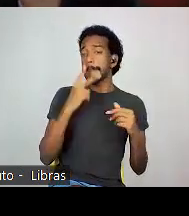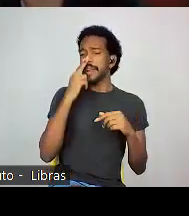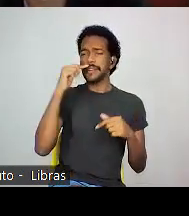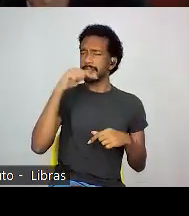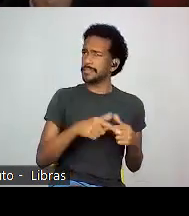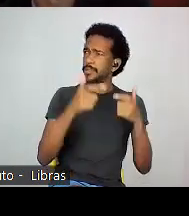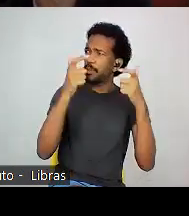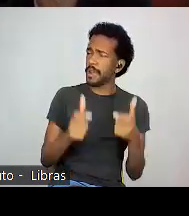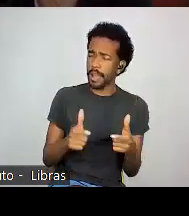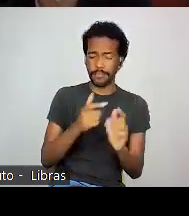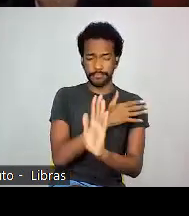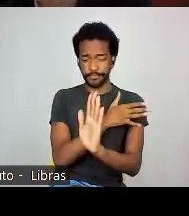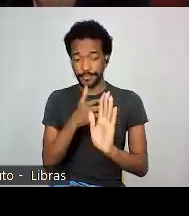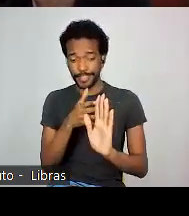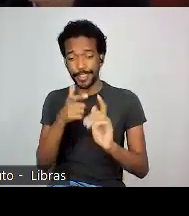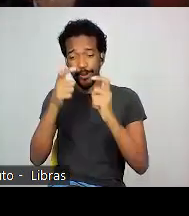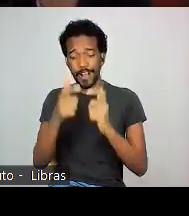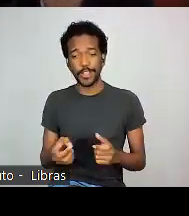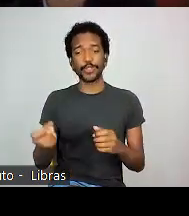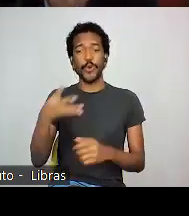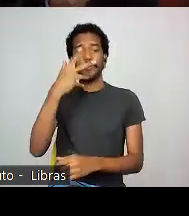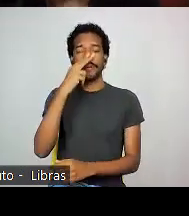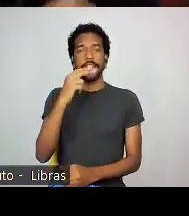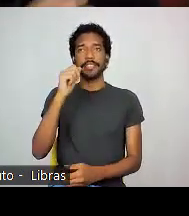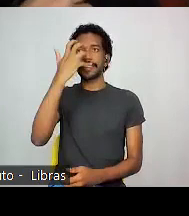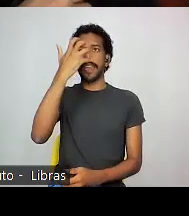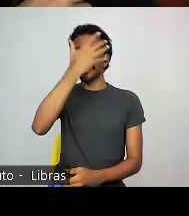assim, ele dependia muito do esquecimento desse passado.